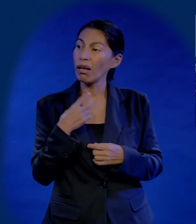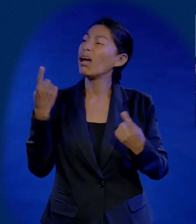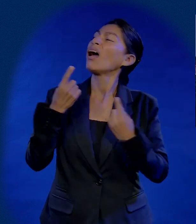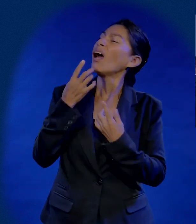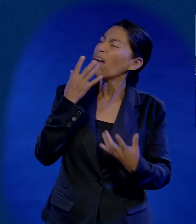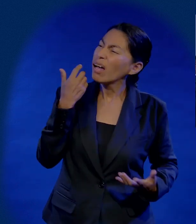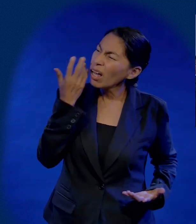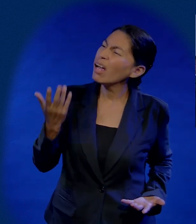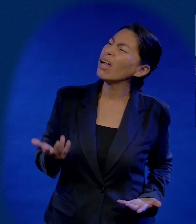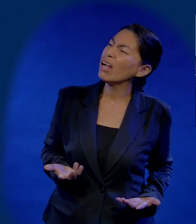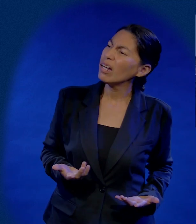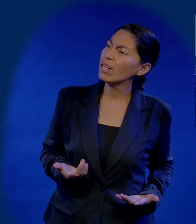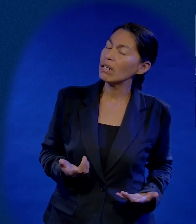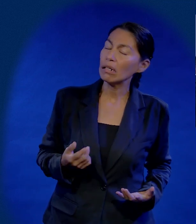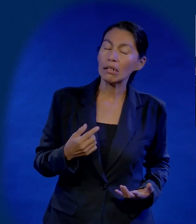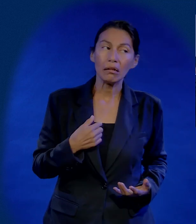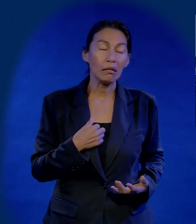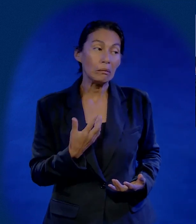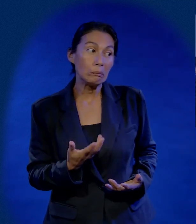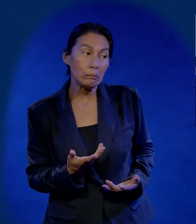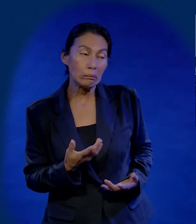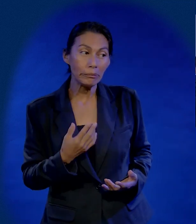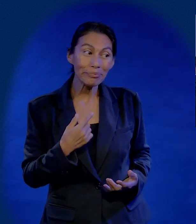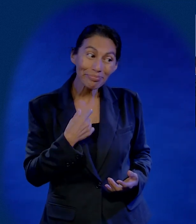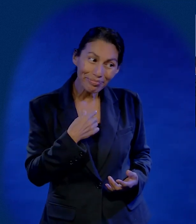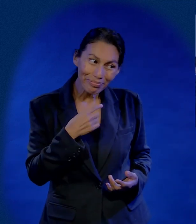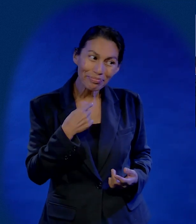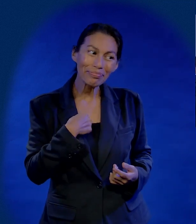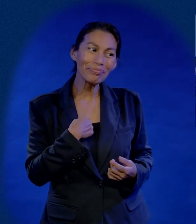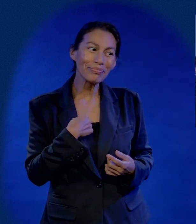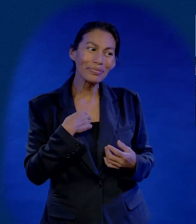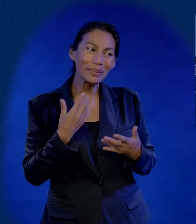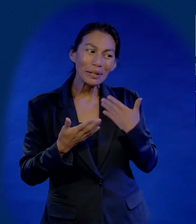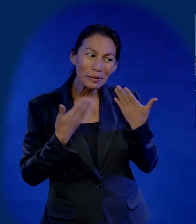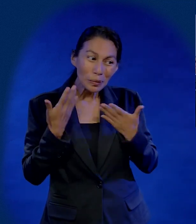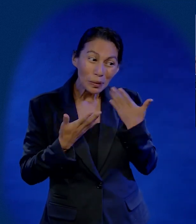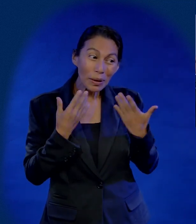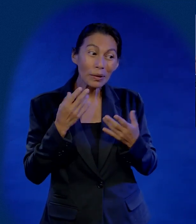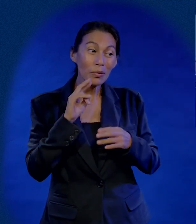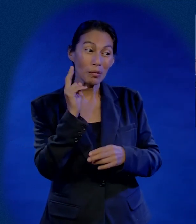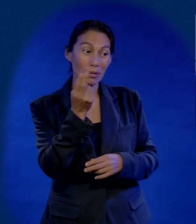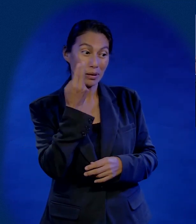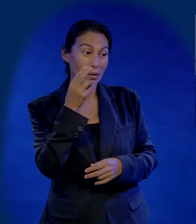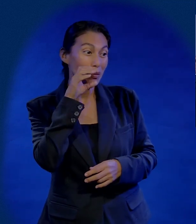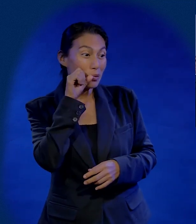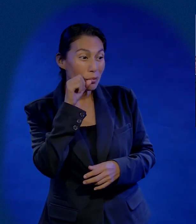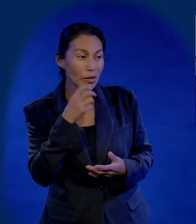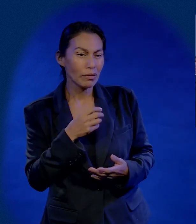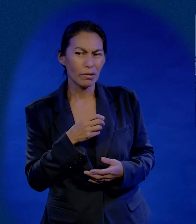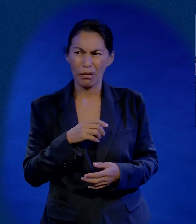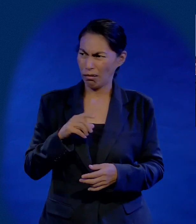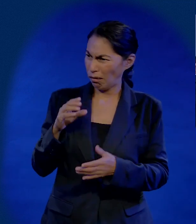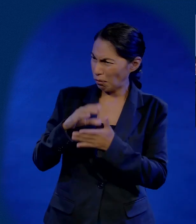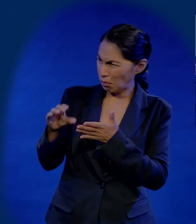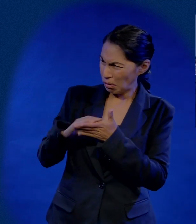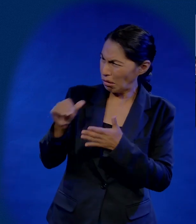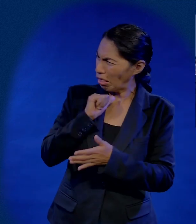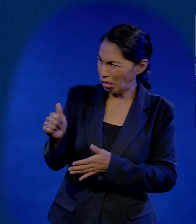Y yo pensé, no, pues nada, ¿no? Le digo, mire, soy estudiante de la universidad. No, no, no, no, aquí no compramos nada,